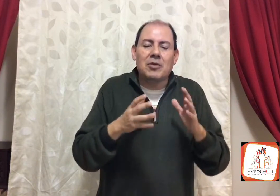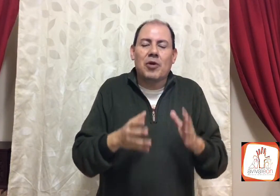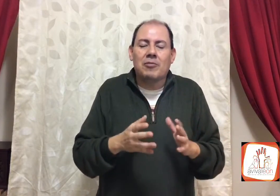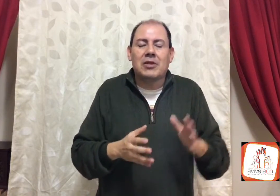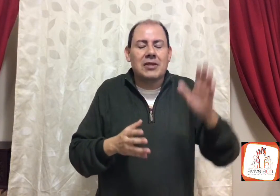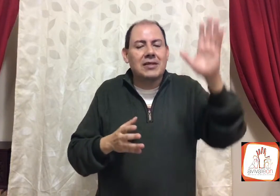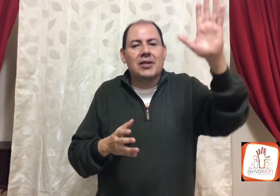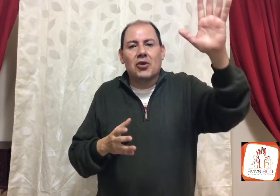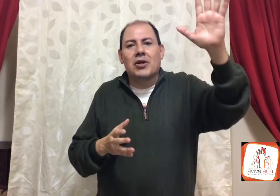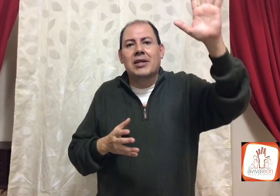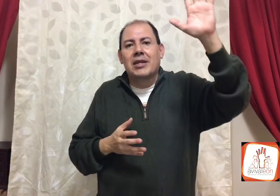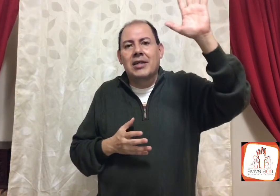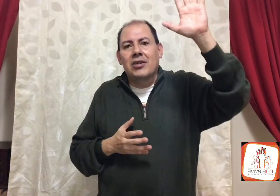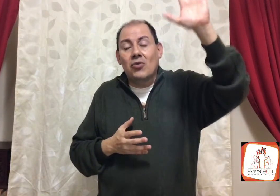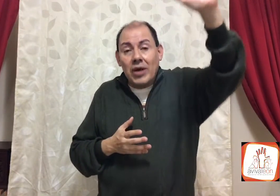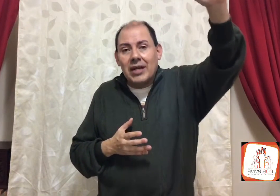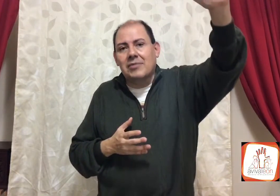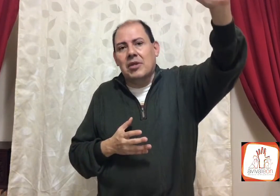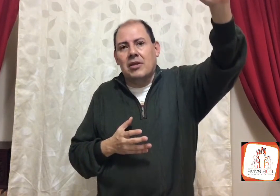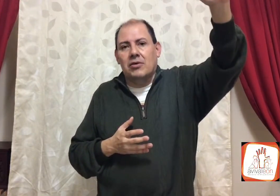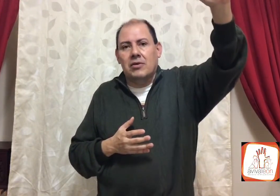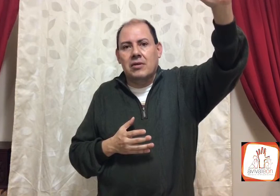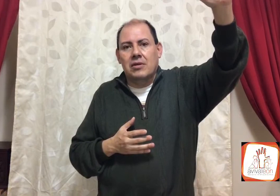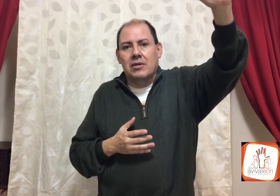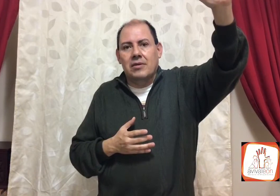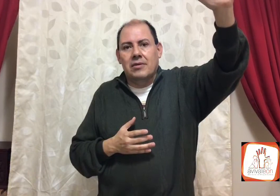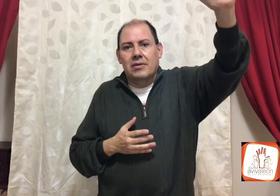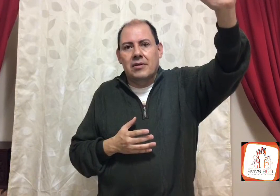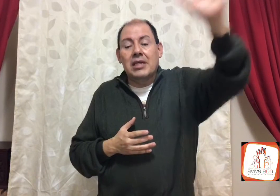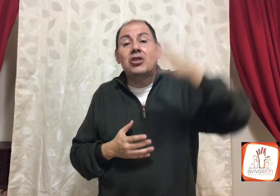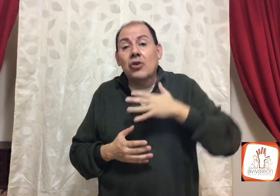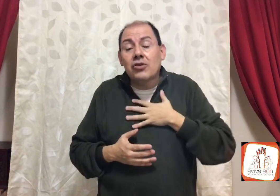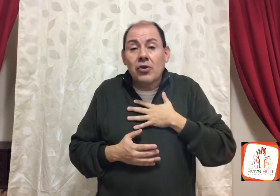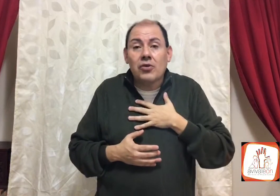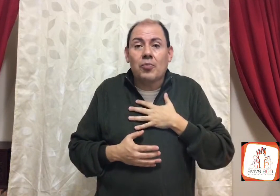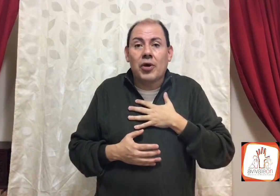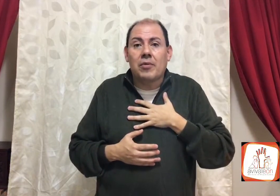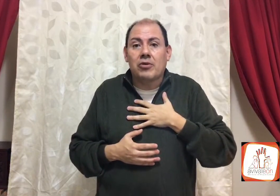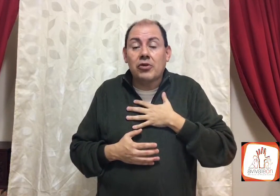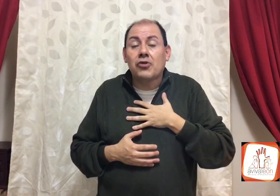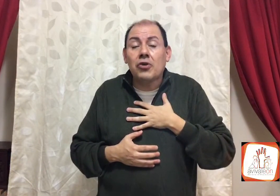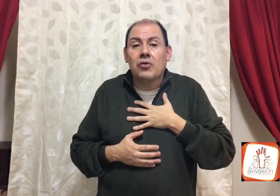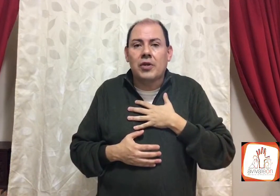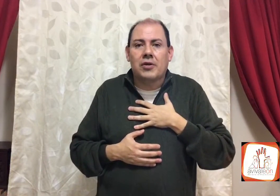y podamos decir, Señor, tú eres mi Dios, y yo soy tu pueblo, yo soy tu hijo,